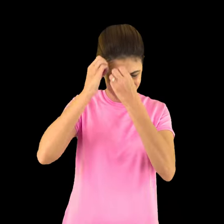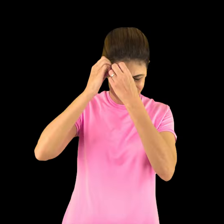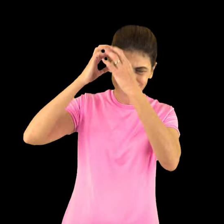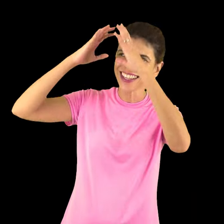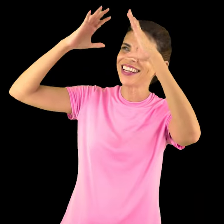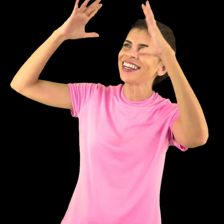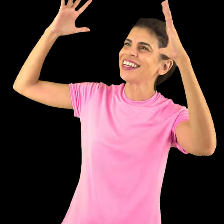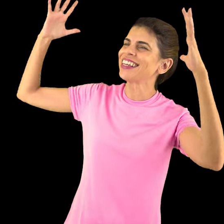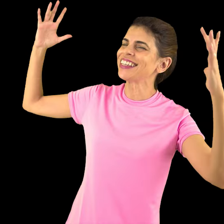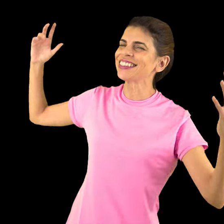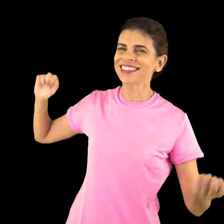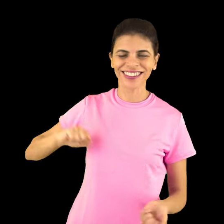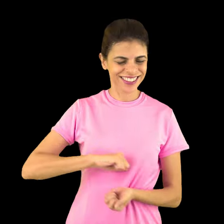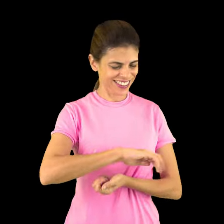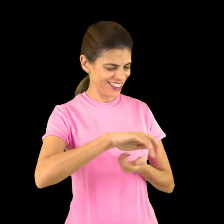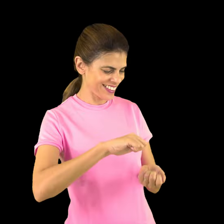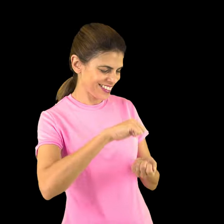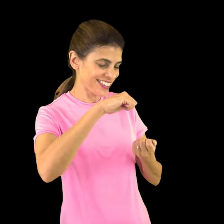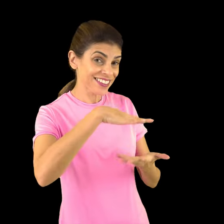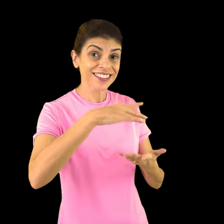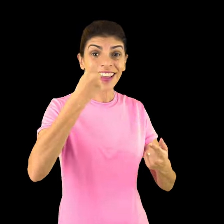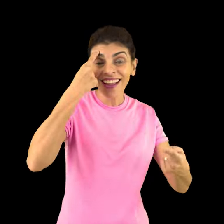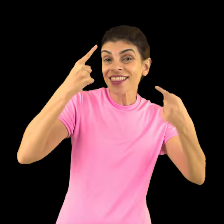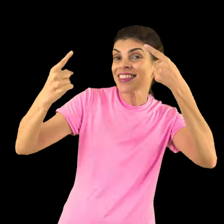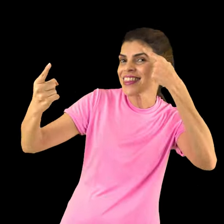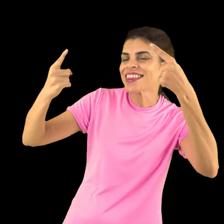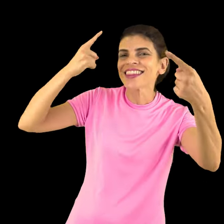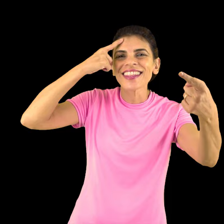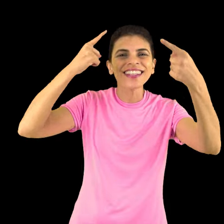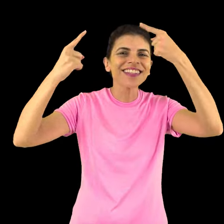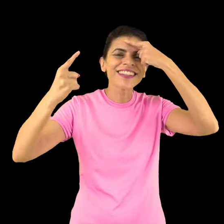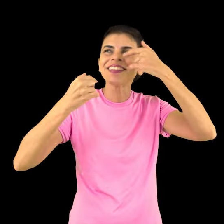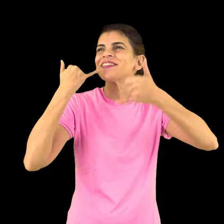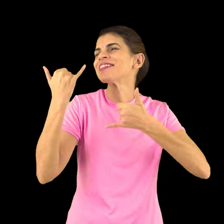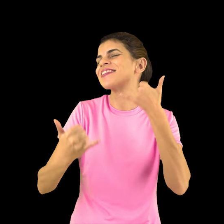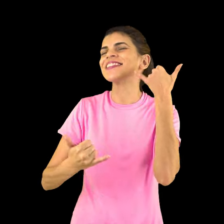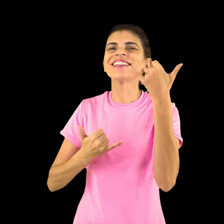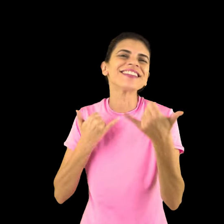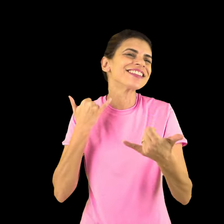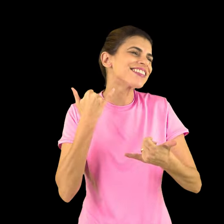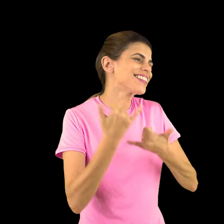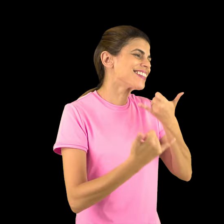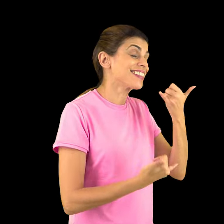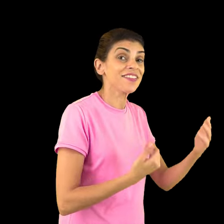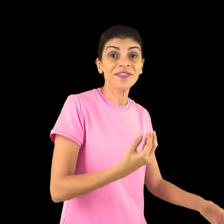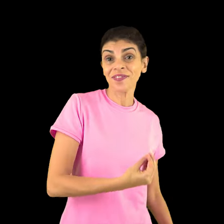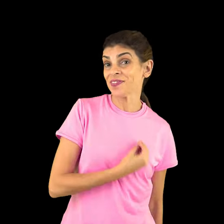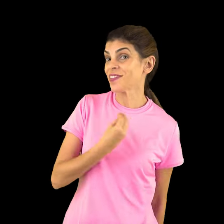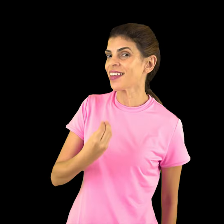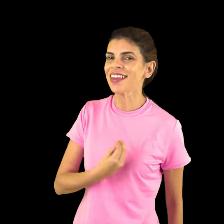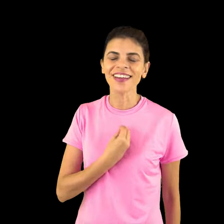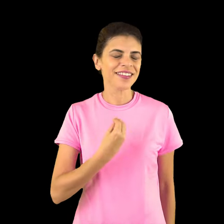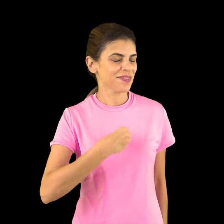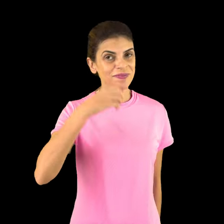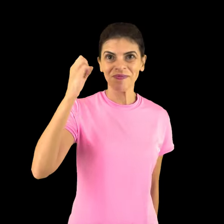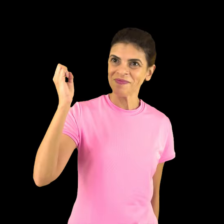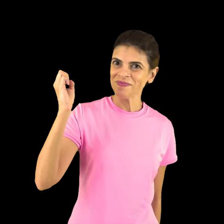Vem todo mundo usando a imaginação e a criatividade para viver. Um mundo de